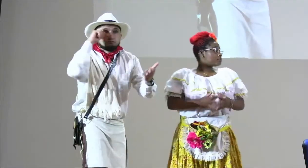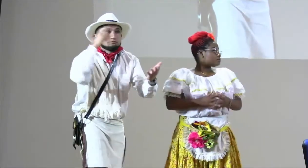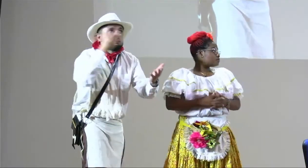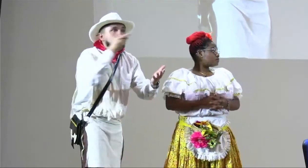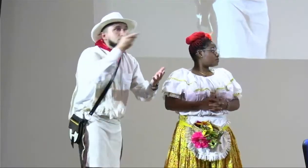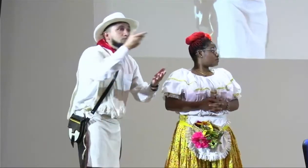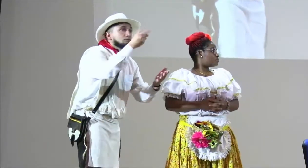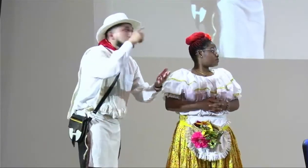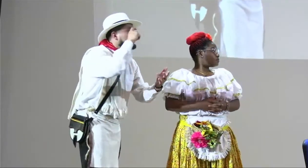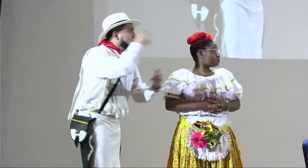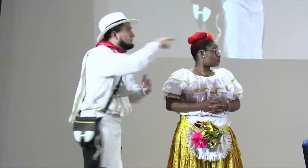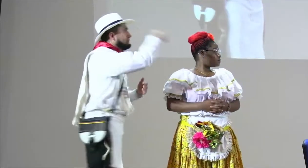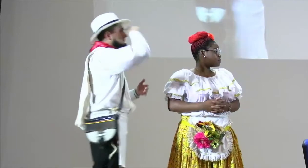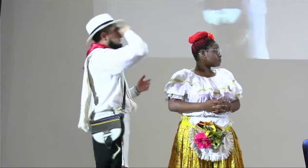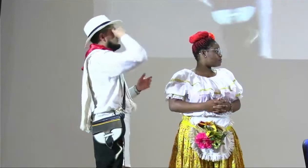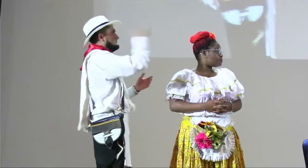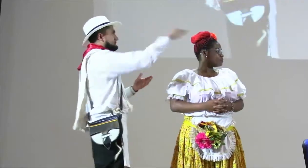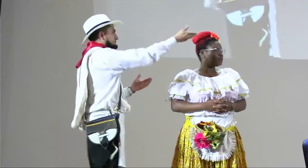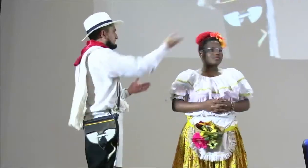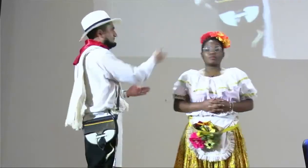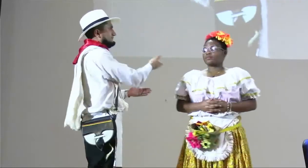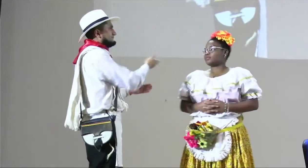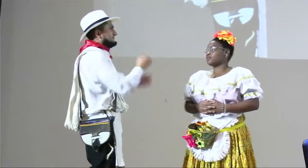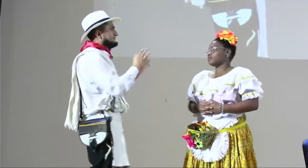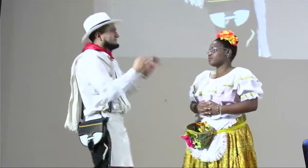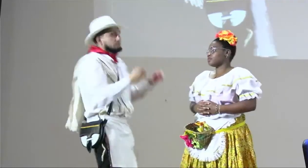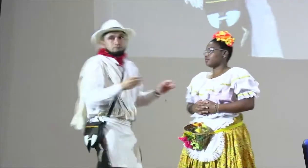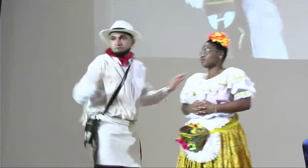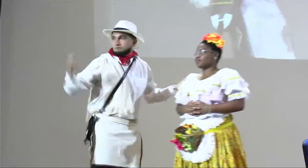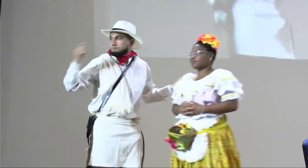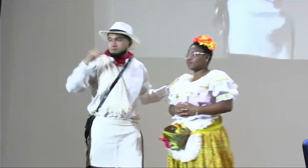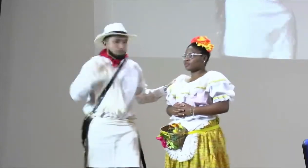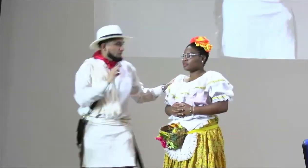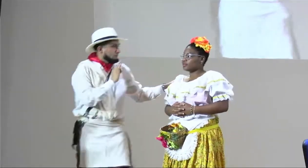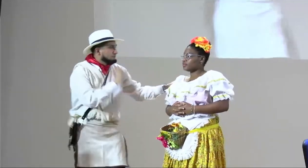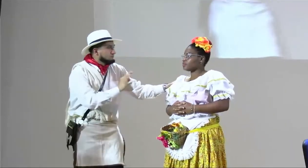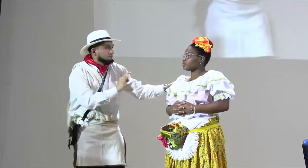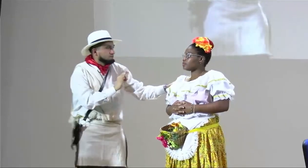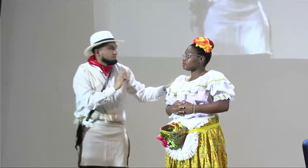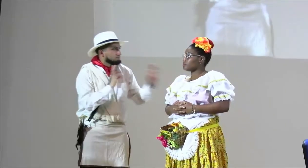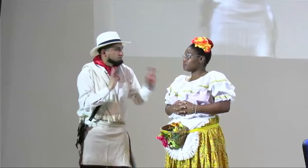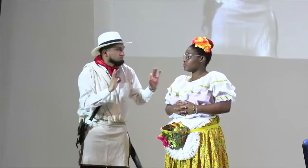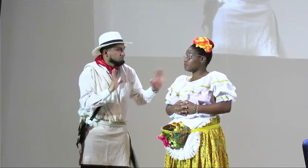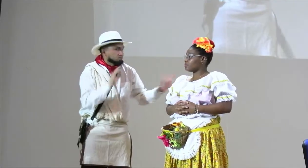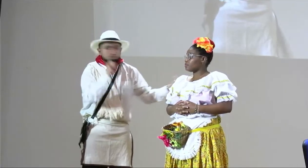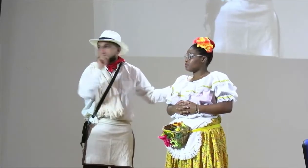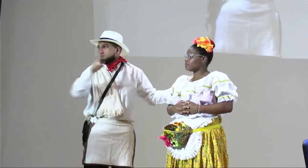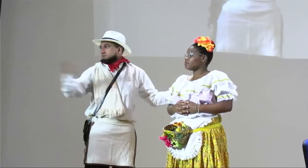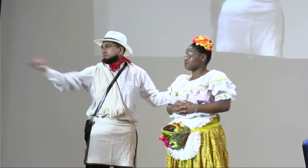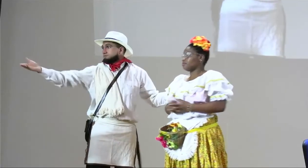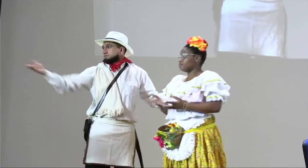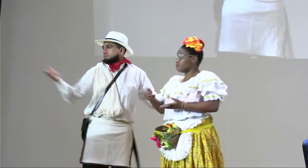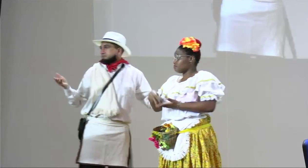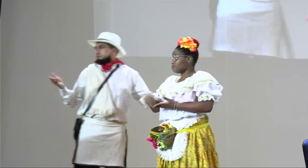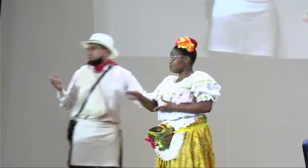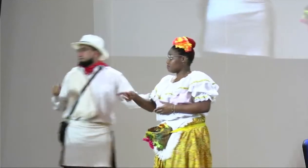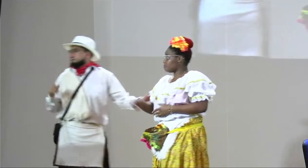Giovanni Melendres ¿estás por aquí en algún lado? Giovanni por favor te invitamos a que pases acá al escenario y